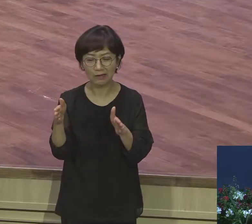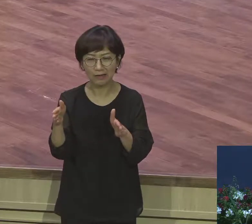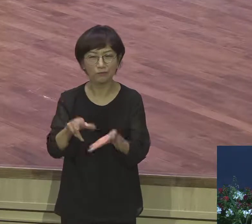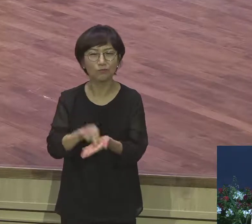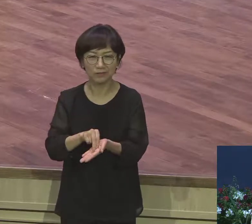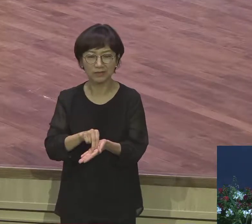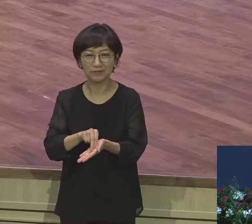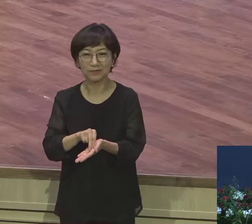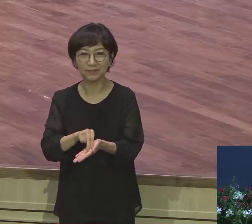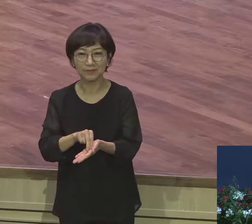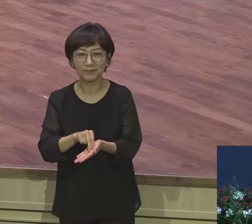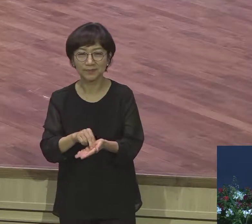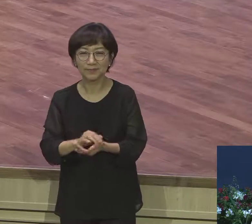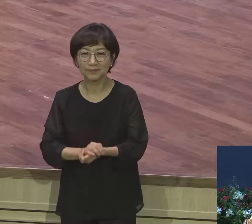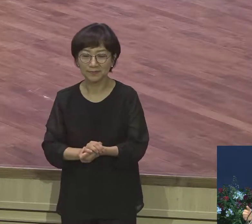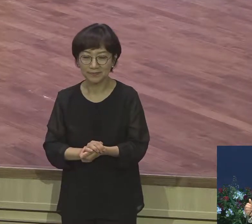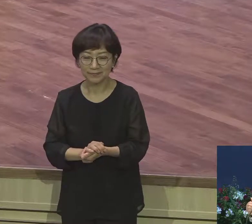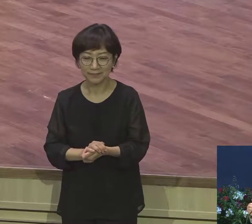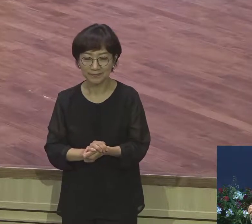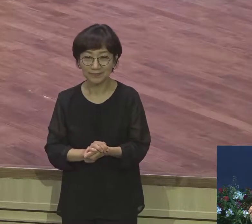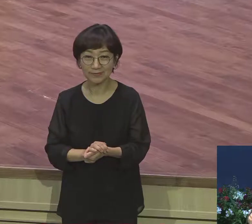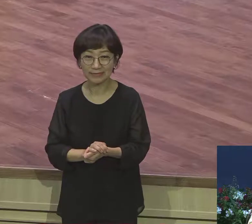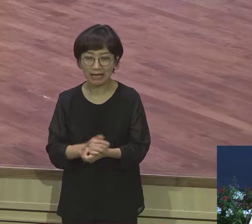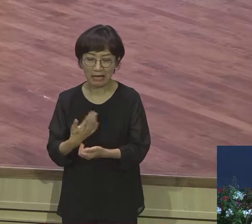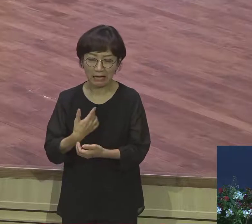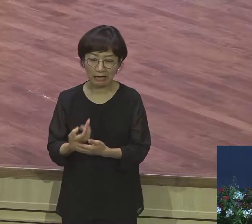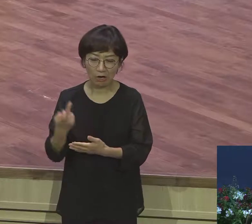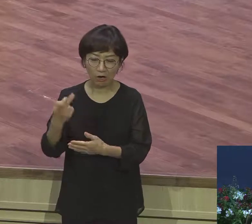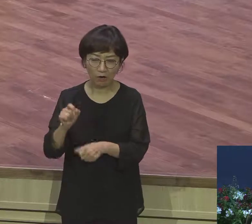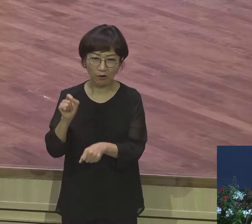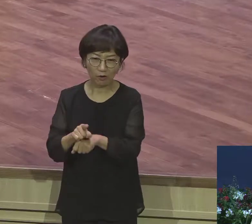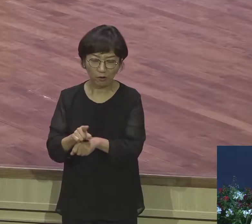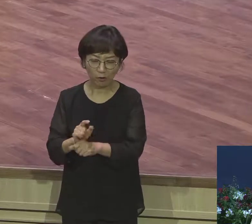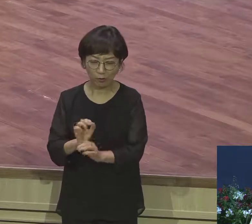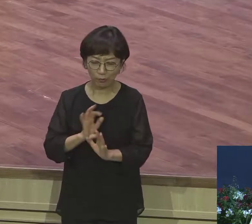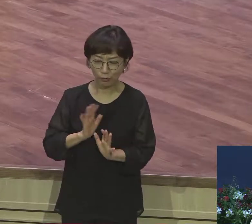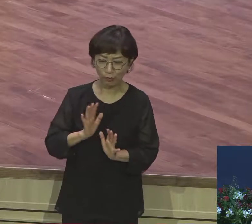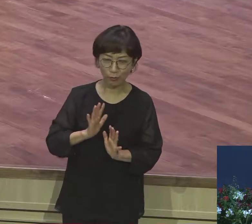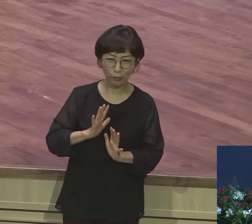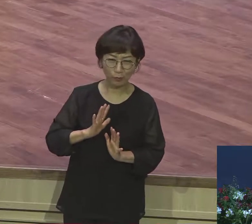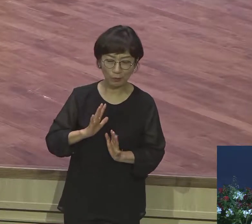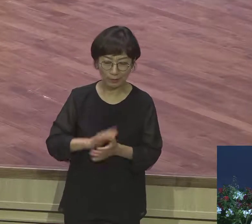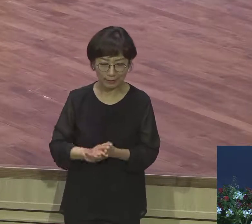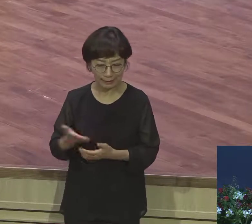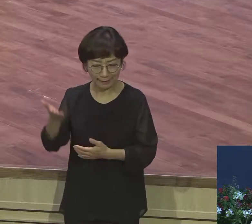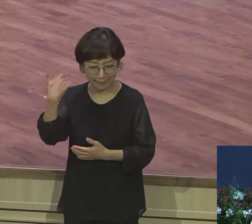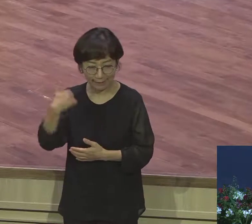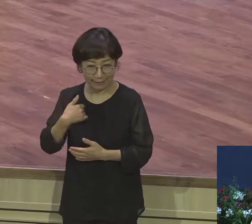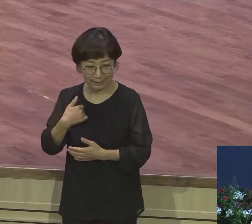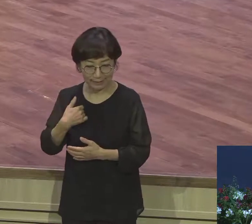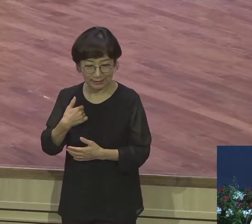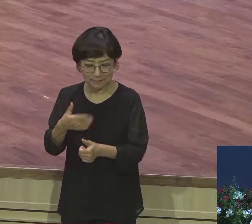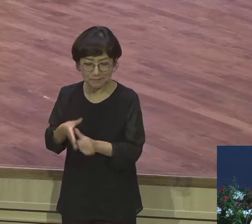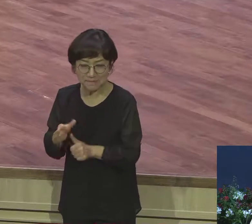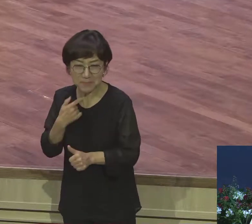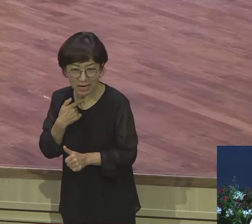그 형이 성격이 불같고 그 형이 복수할 것이 두려워가지고 늘 그렇게